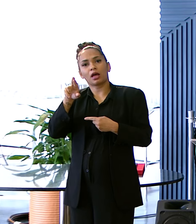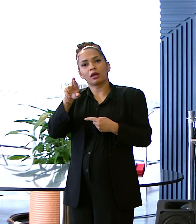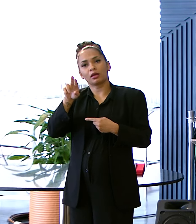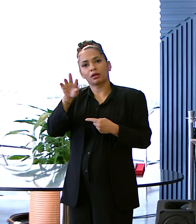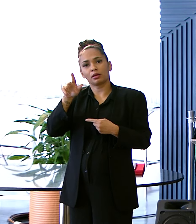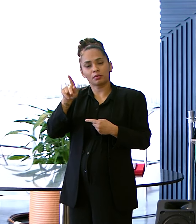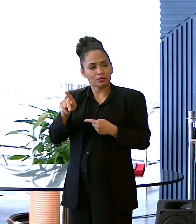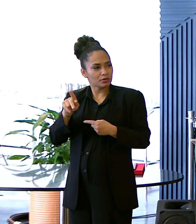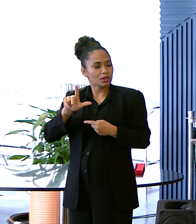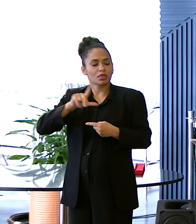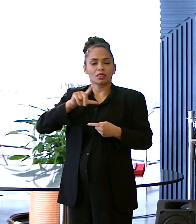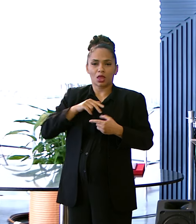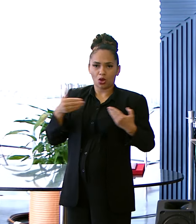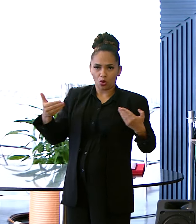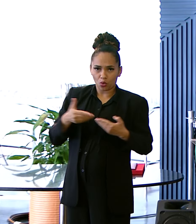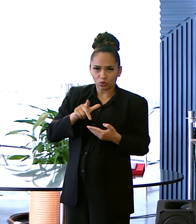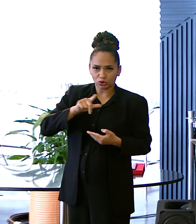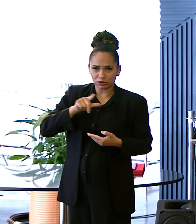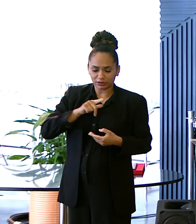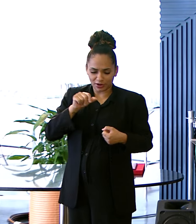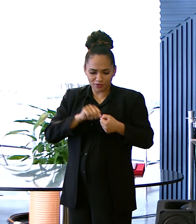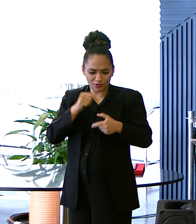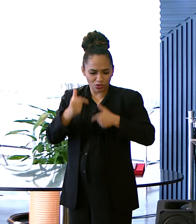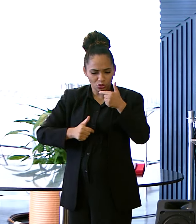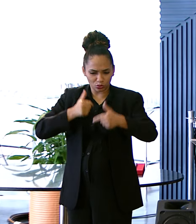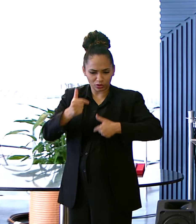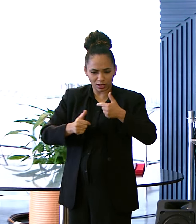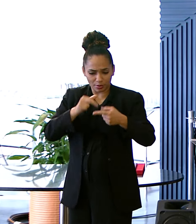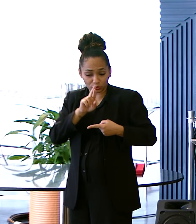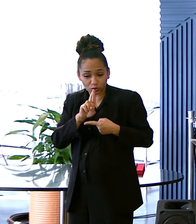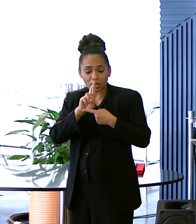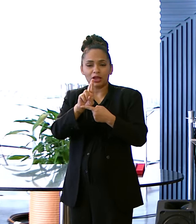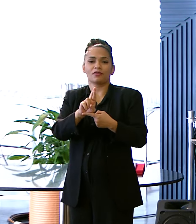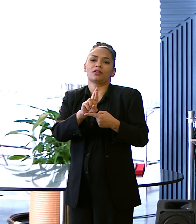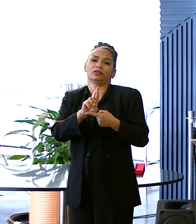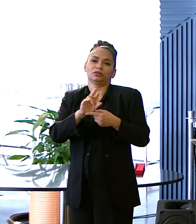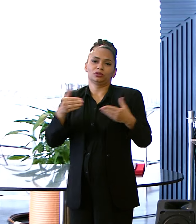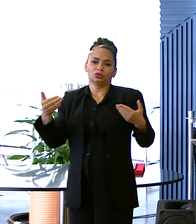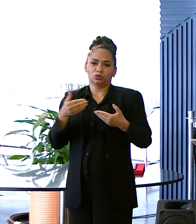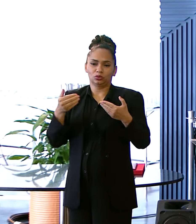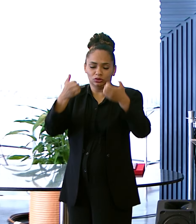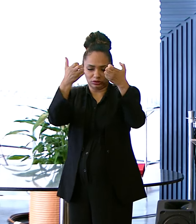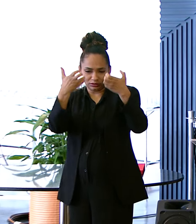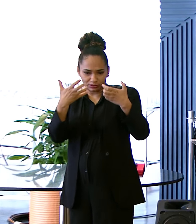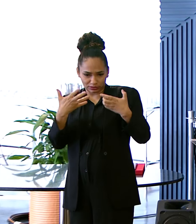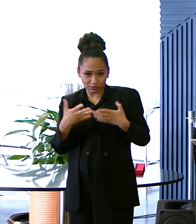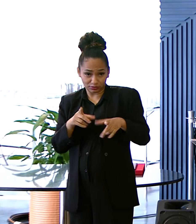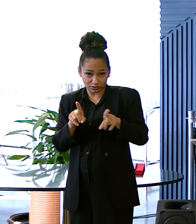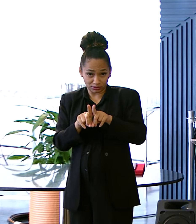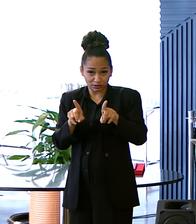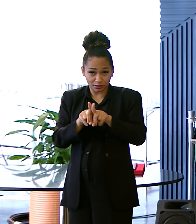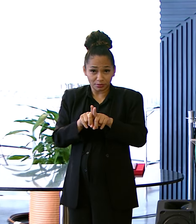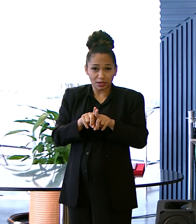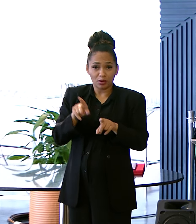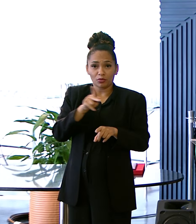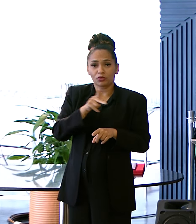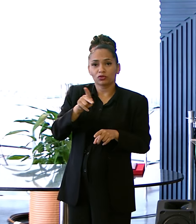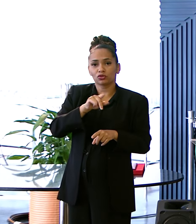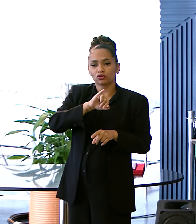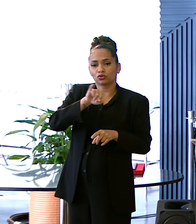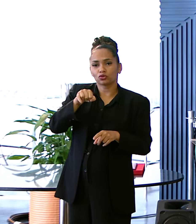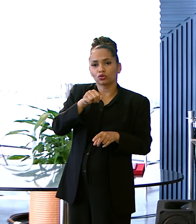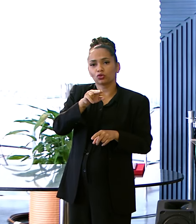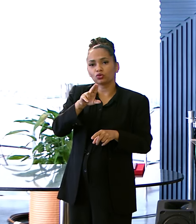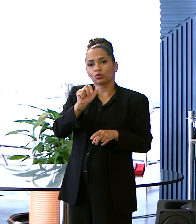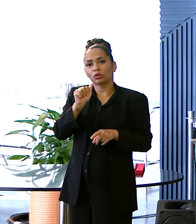E que com certeza Tem feito um trabalho De referência Eu quero aqui ressaltar Para além do que o Dr. Juliano Disse sobre o